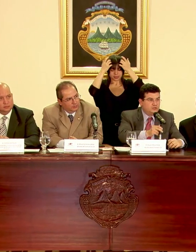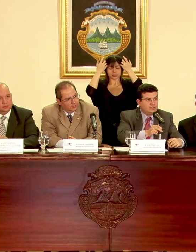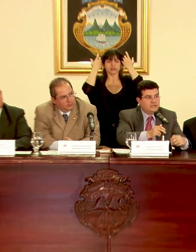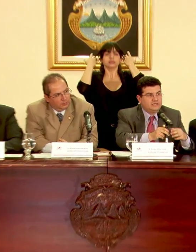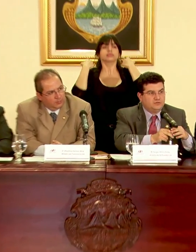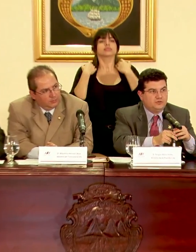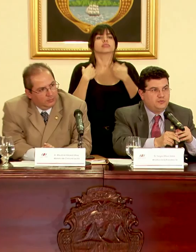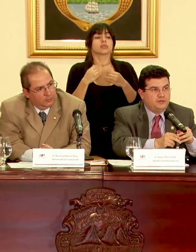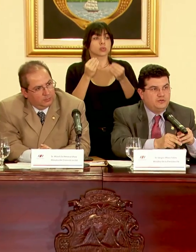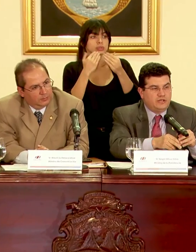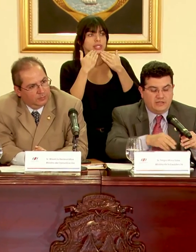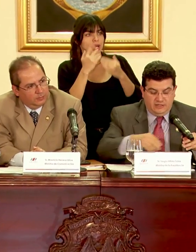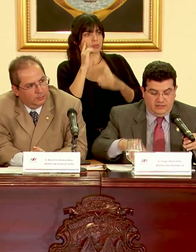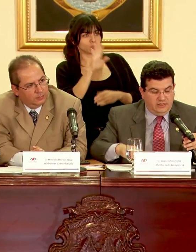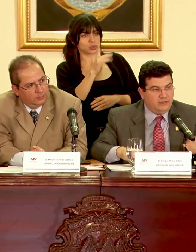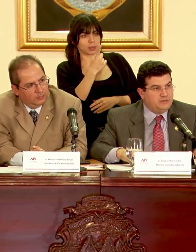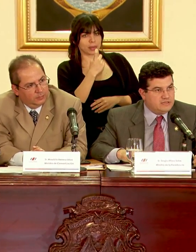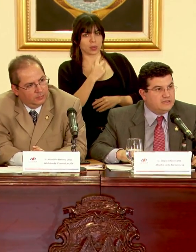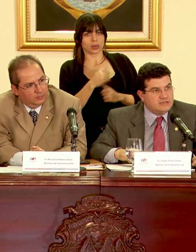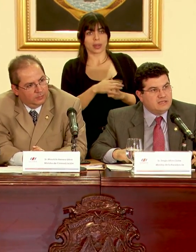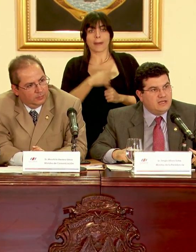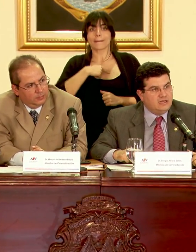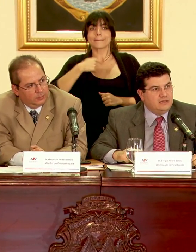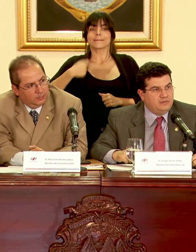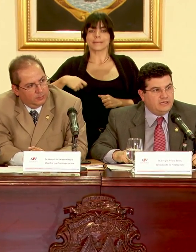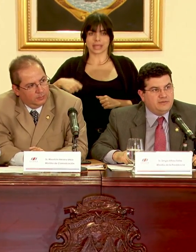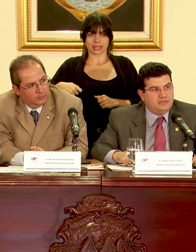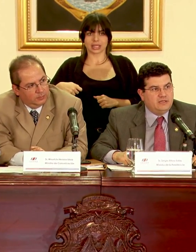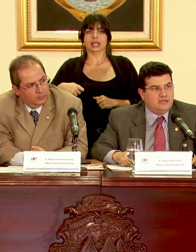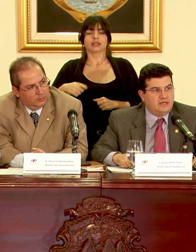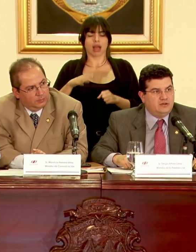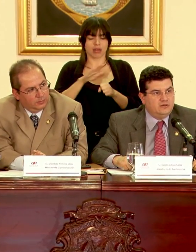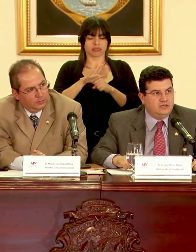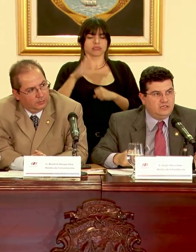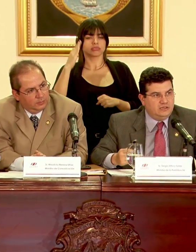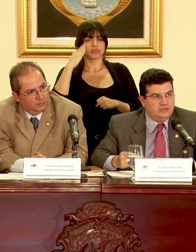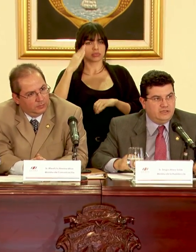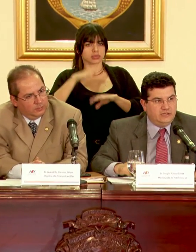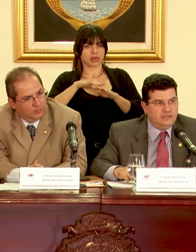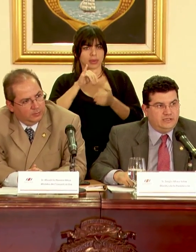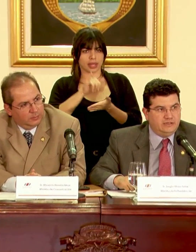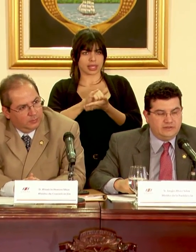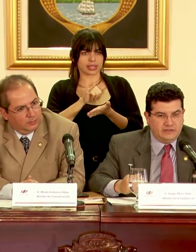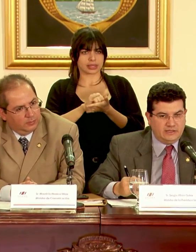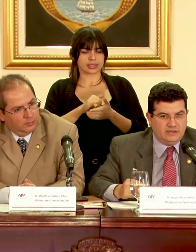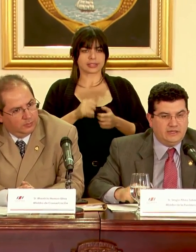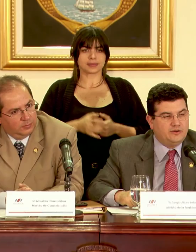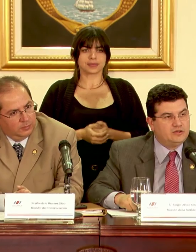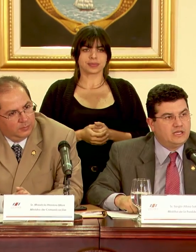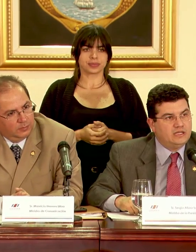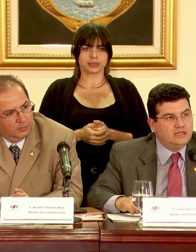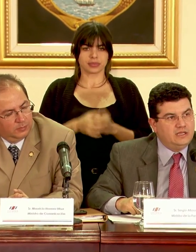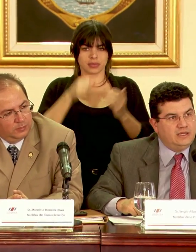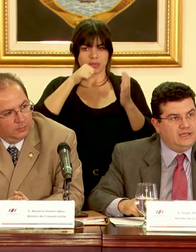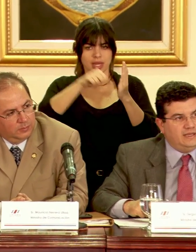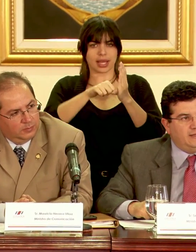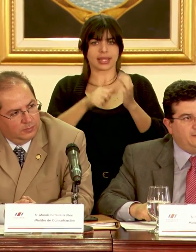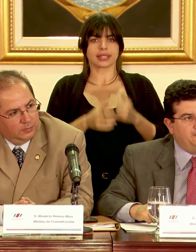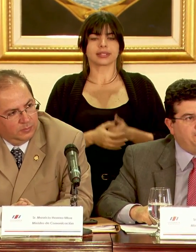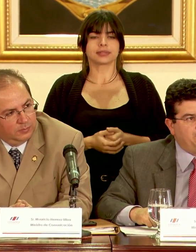Muchas gracias por su pregunta el presidente está plenamente enterado de la nota